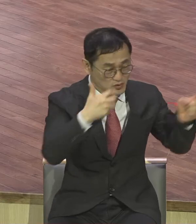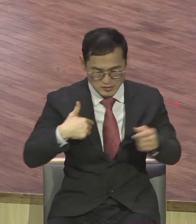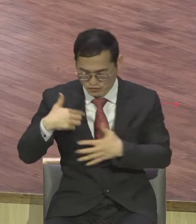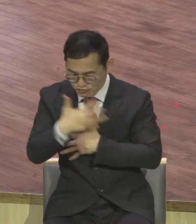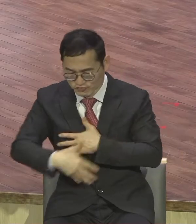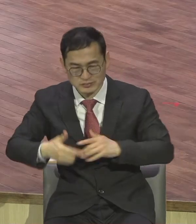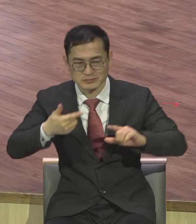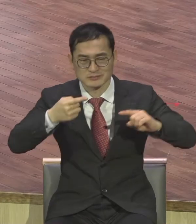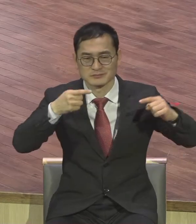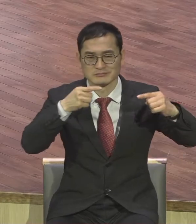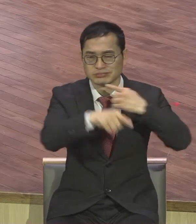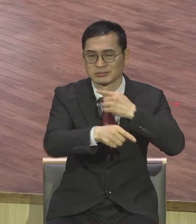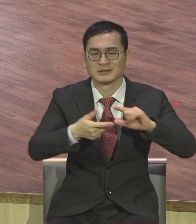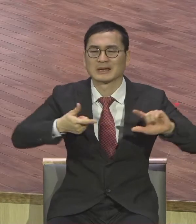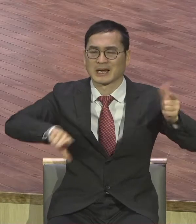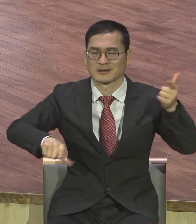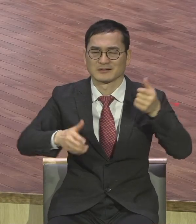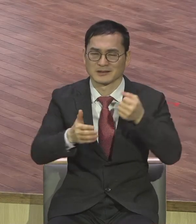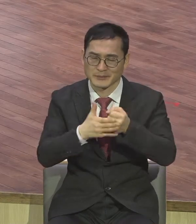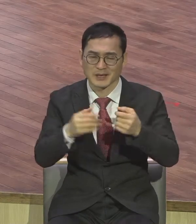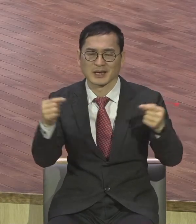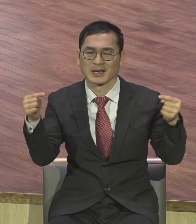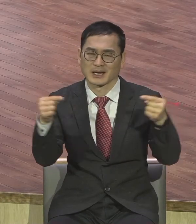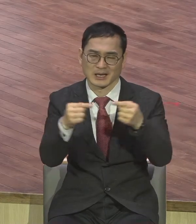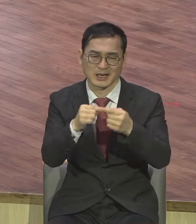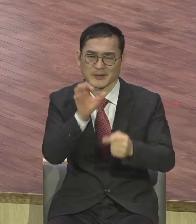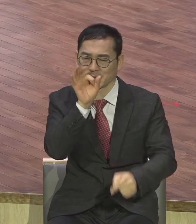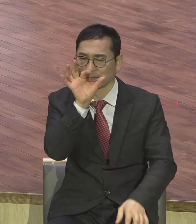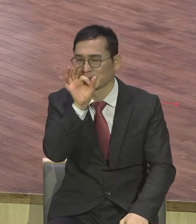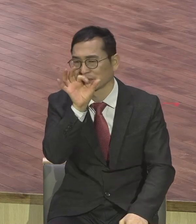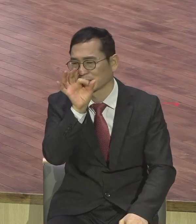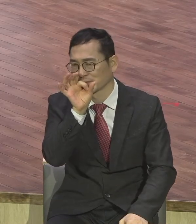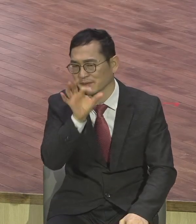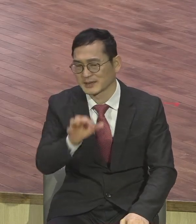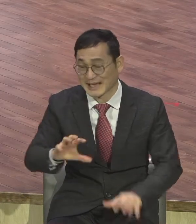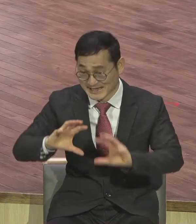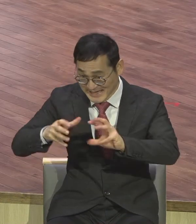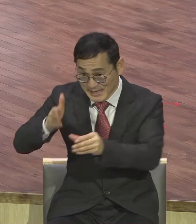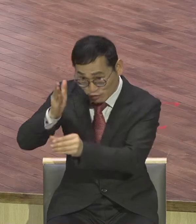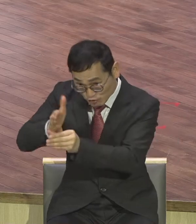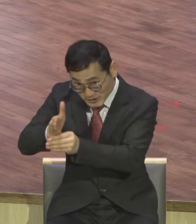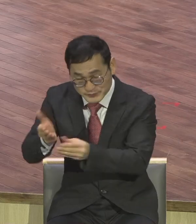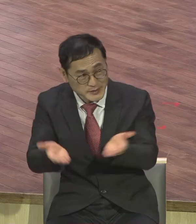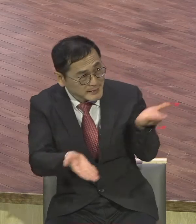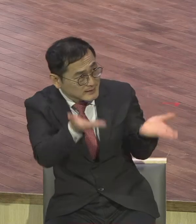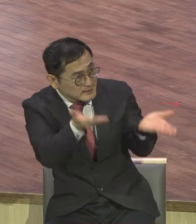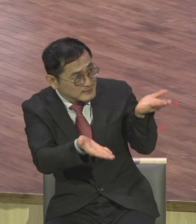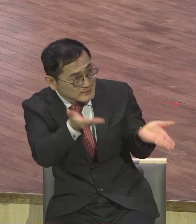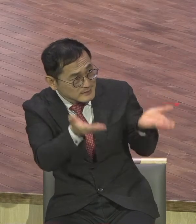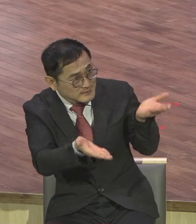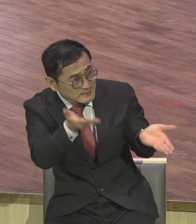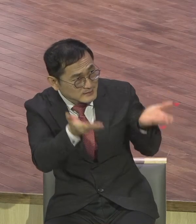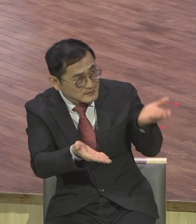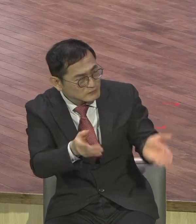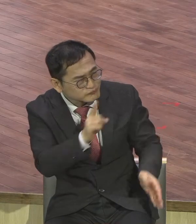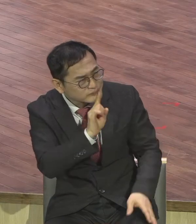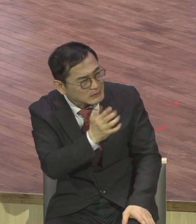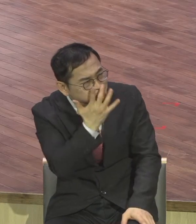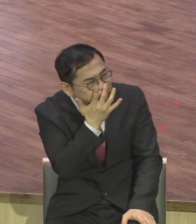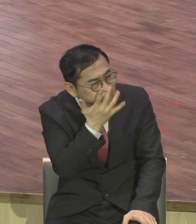세상 기준으로 해석합니다 육신적으로 모든 걸 다 영적으로 못 바라보고 무슨 문장하면 저야